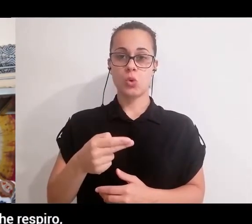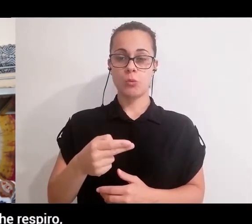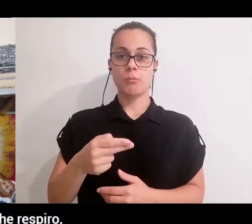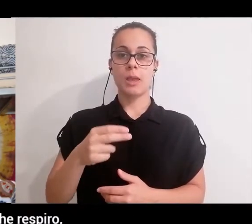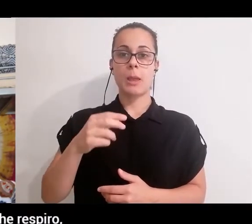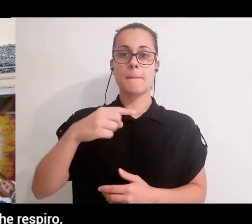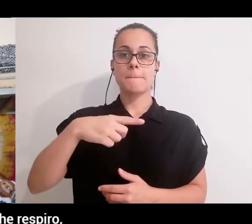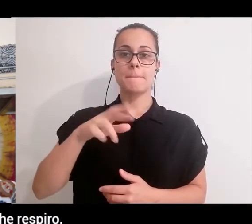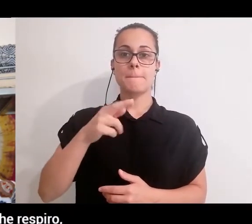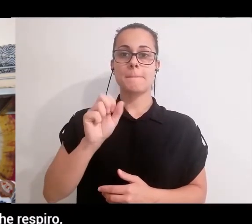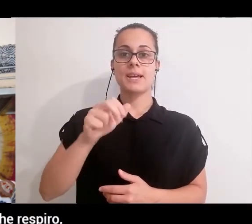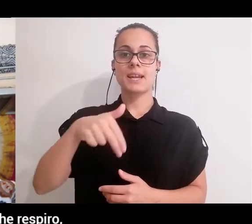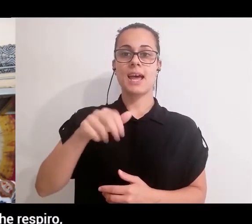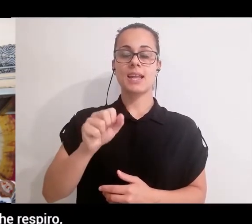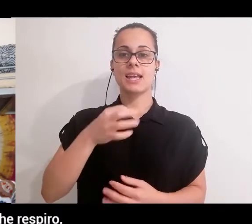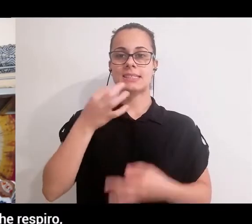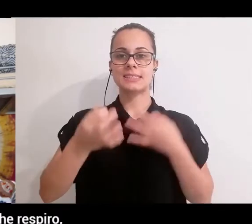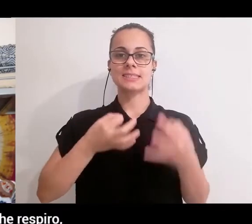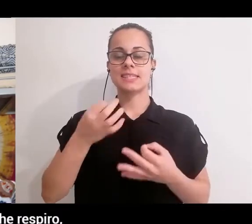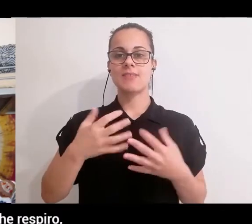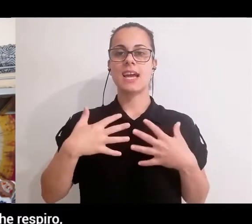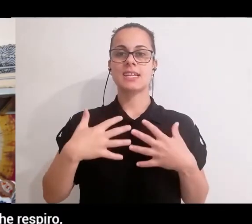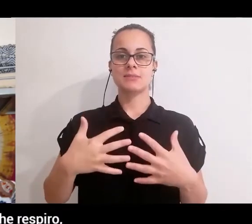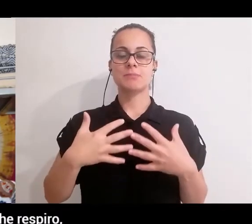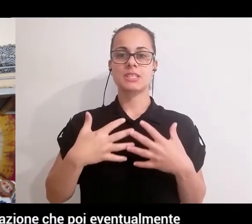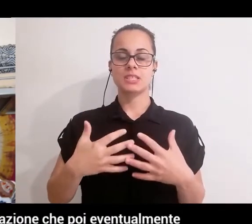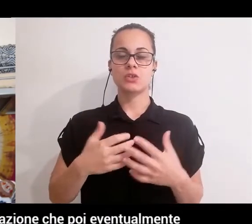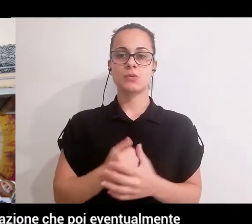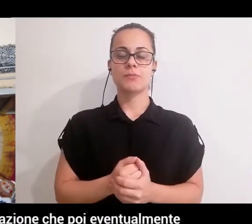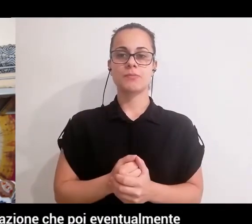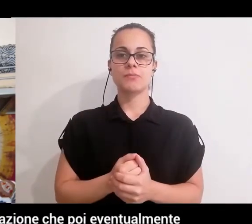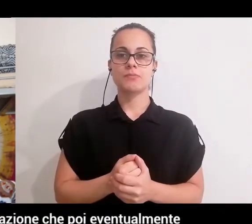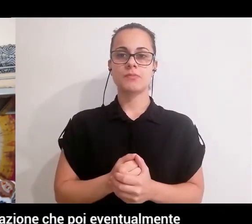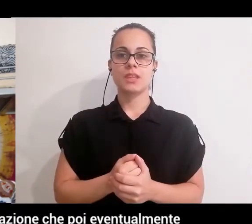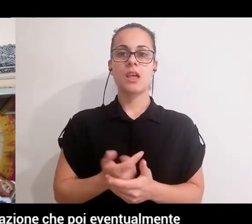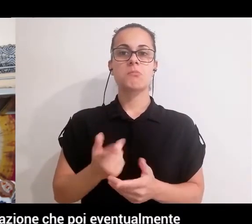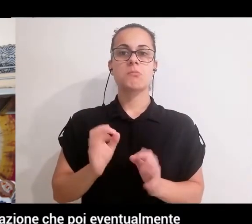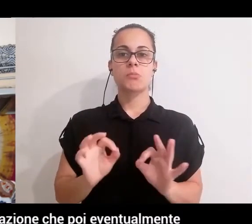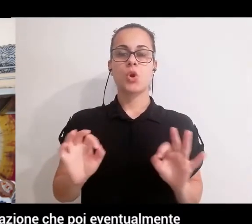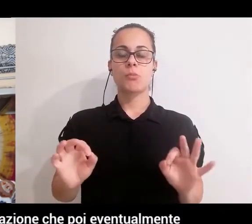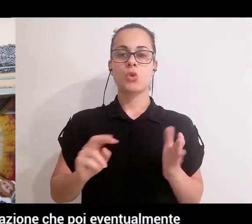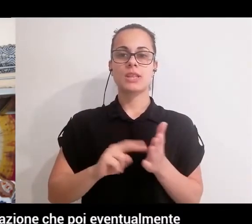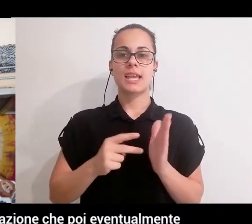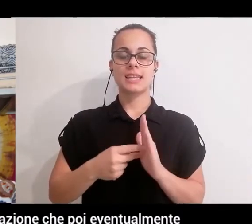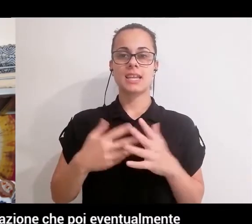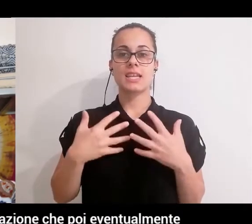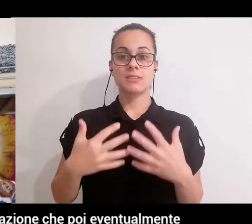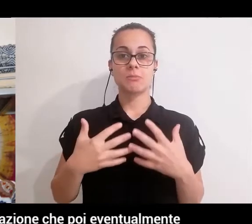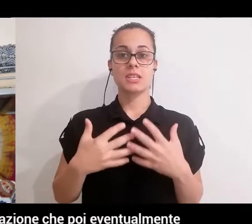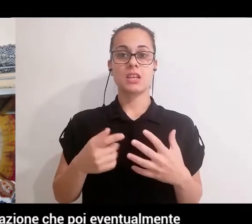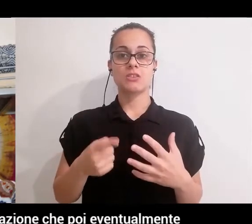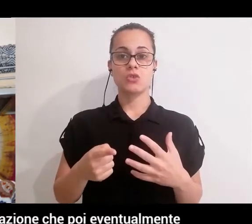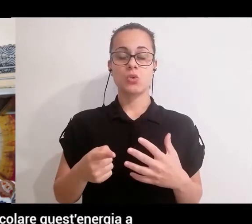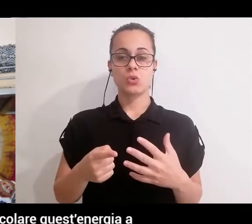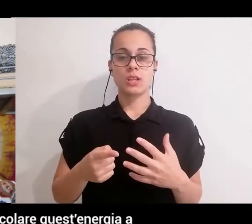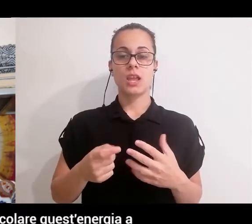Prana oltre flusso vitale significa appunto anche respiro, e sono anche proprio le tecniche di respirazione che